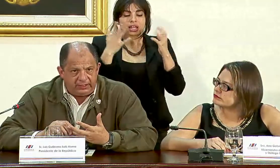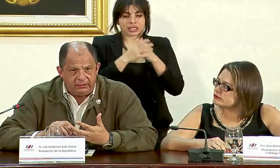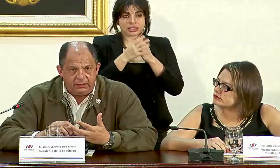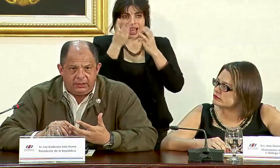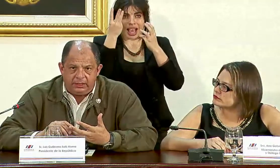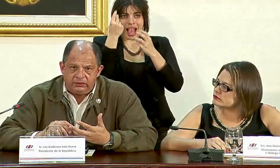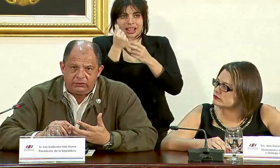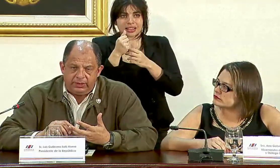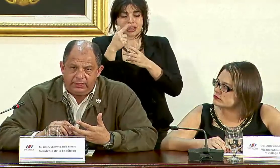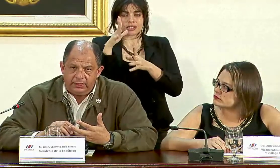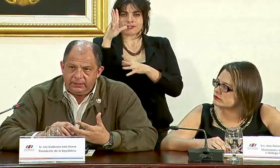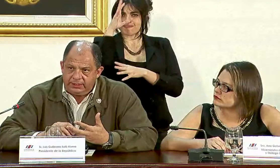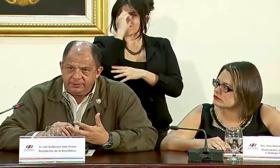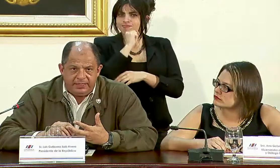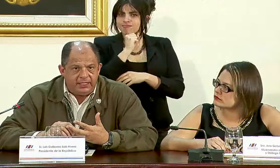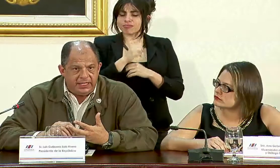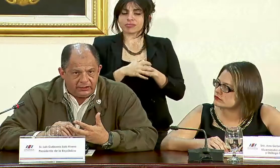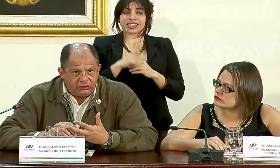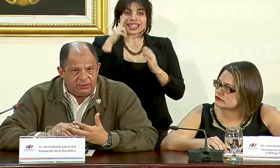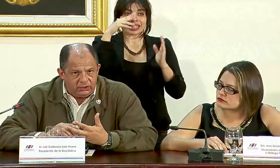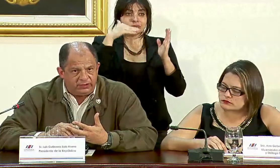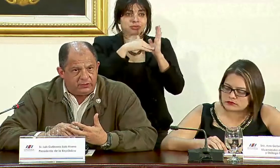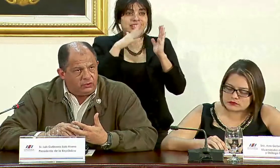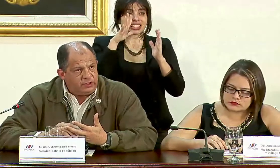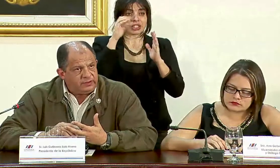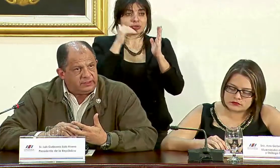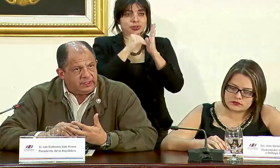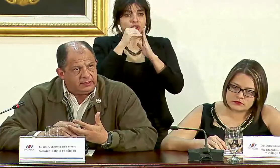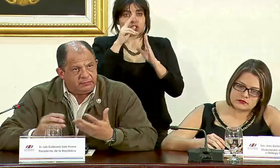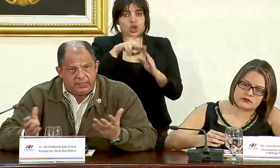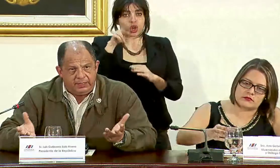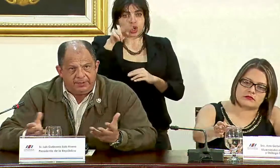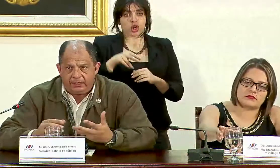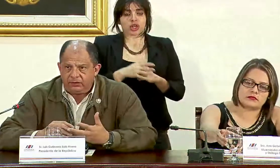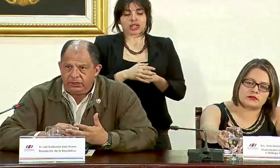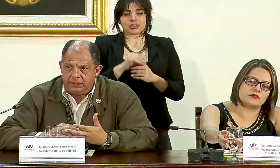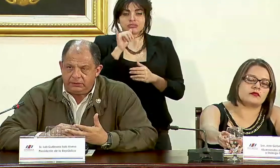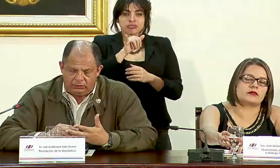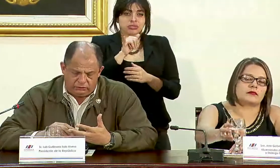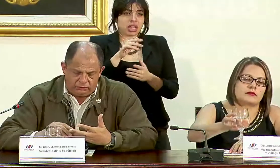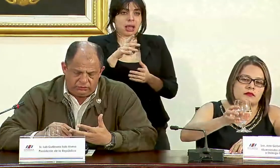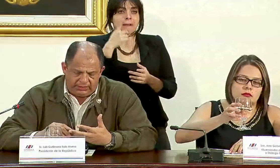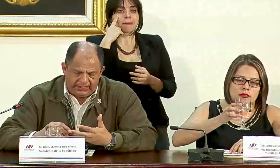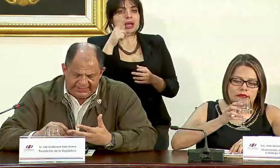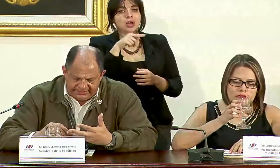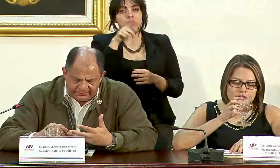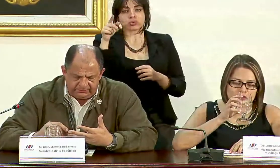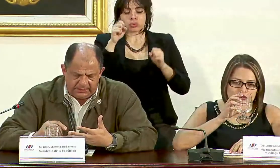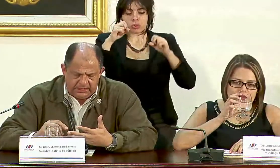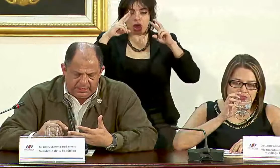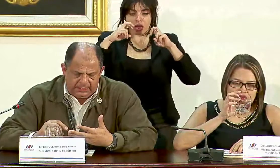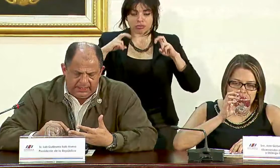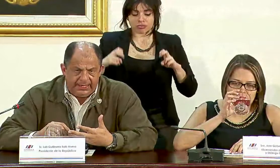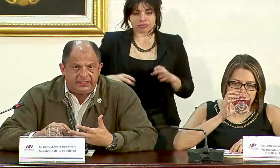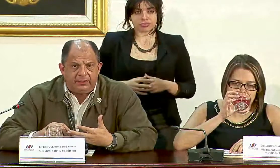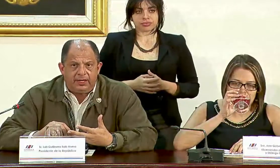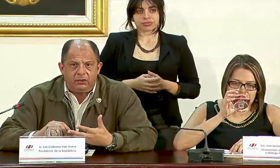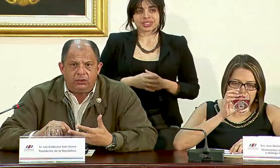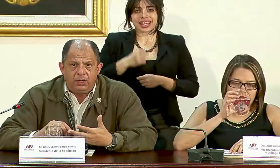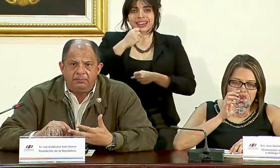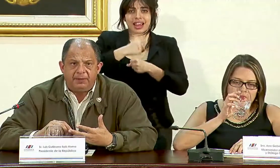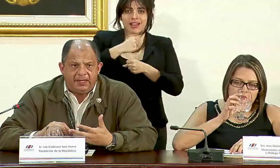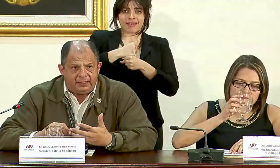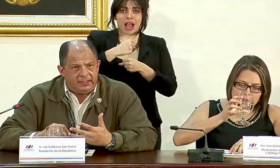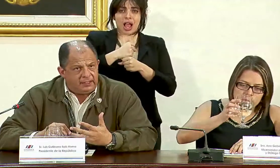dimos cuenta sobre tres mil quinientos millones de colones que están ahí para que ustedes los analicen el